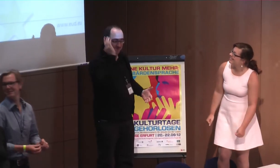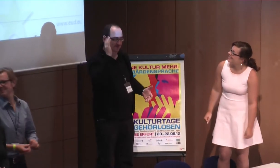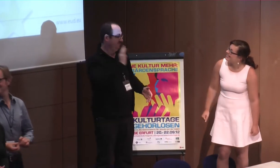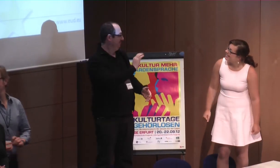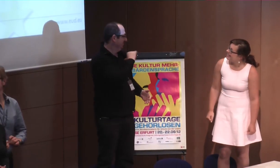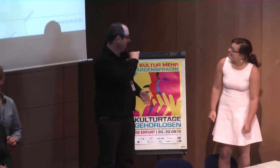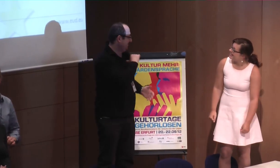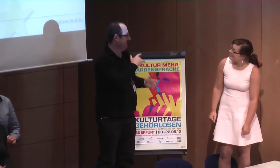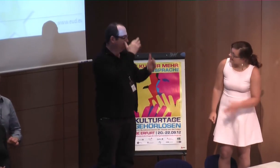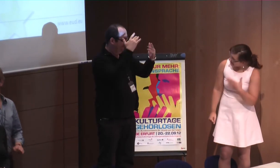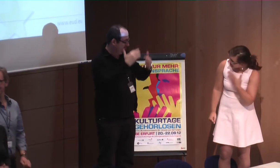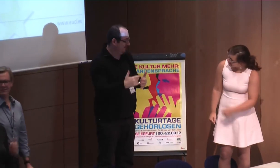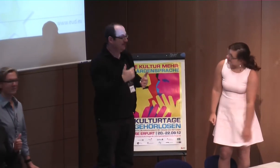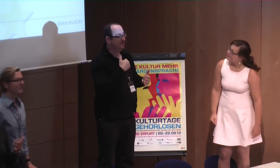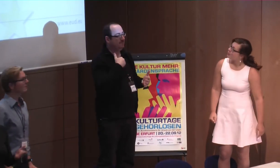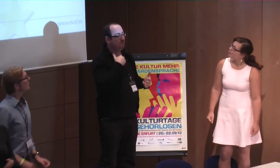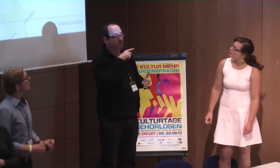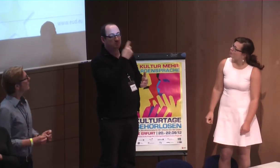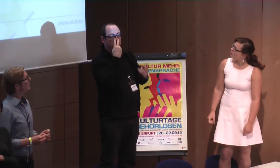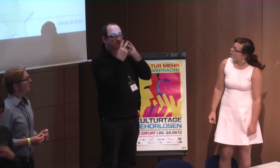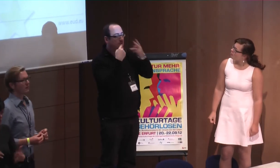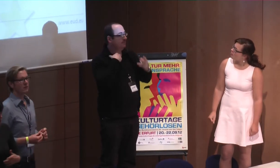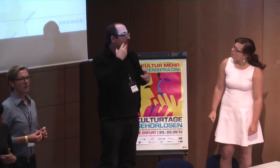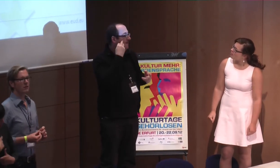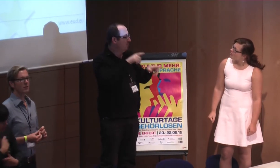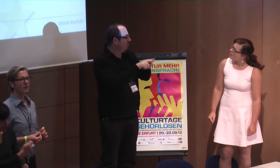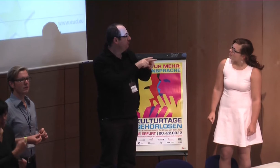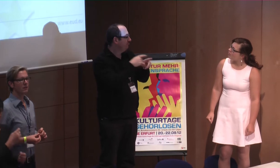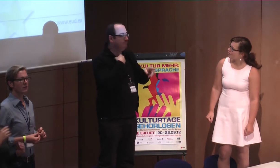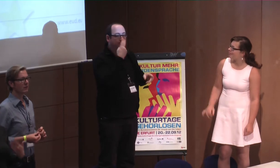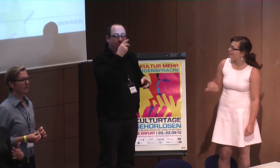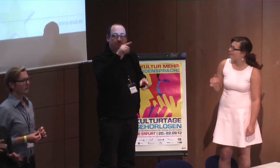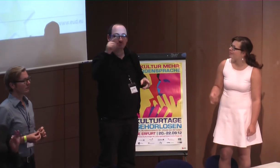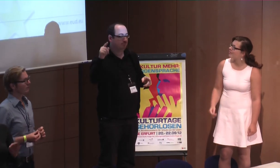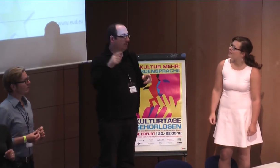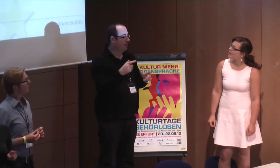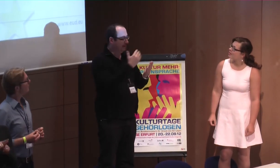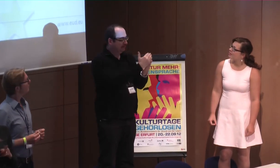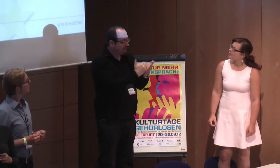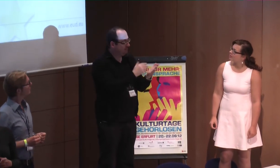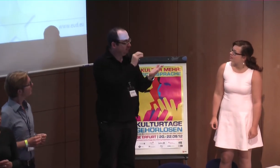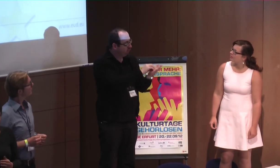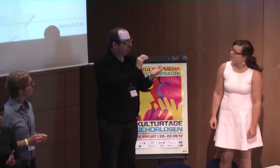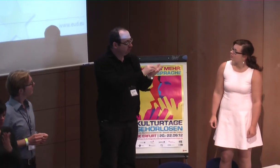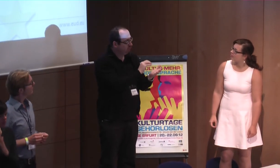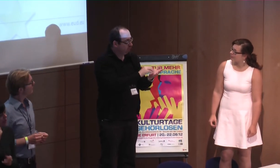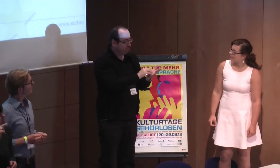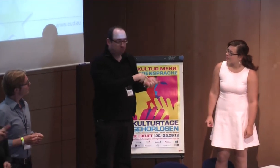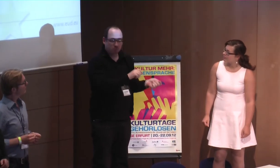Dank für den tollen und interessanten Vortrag. Da hat viele neue Aspekte mir gezeigt. Es deckt sich das auch mit